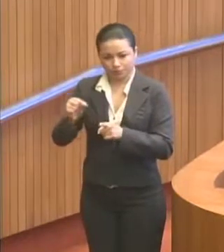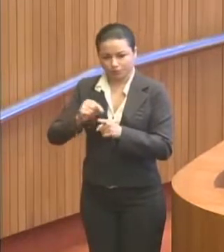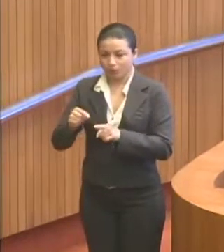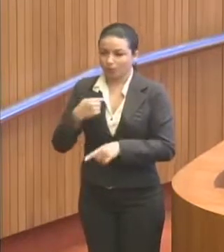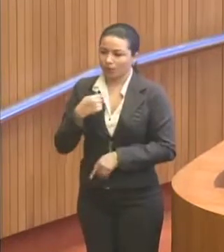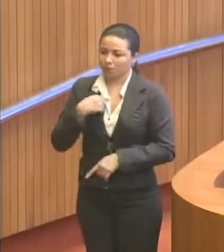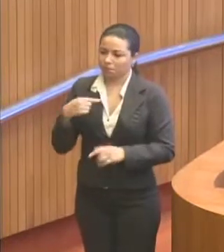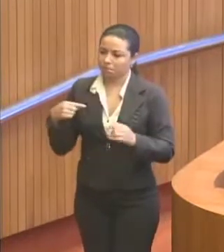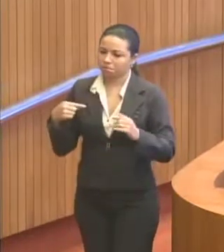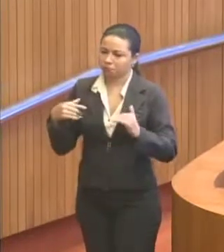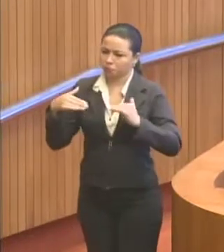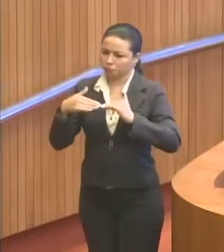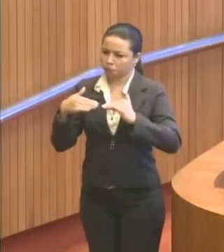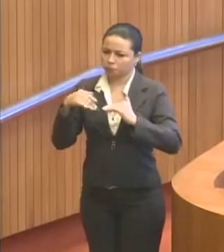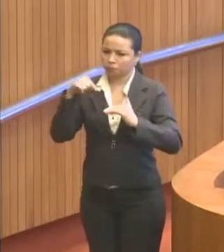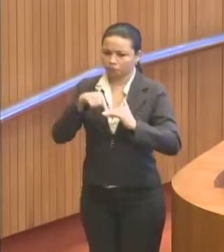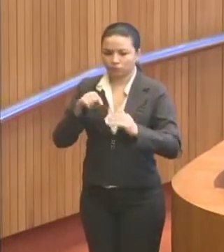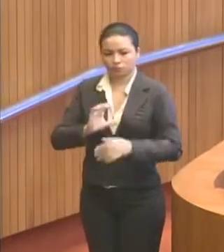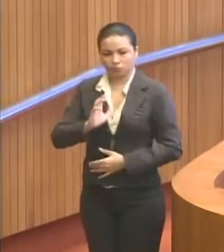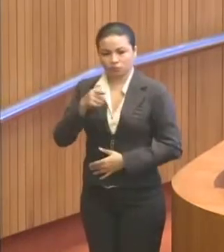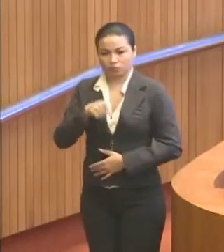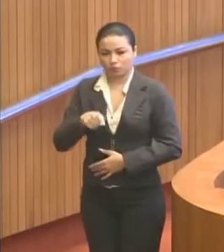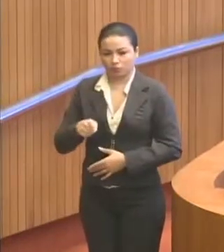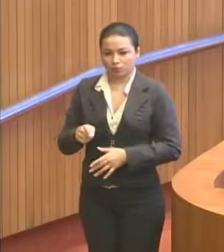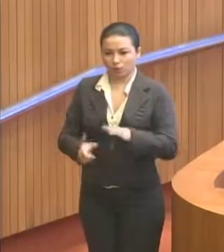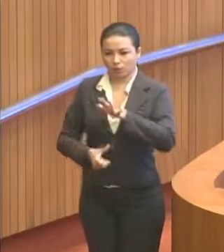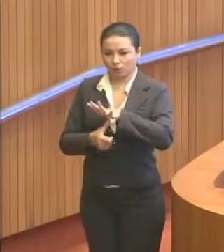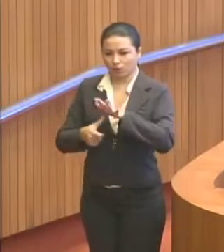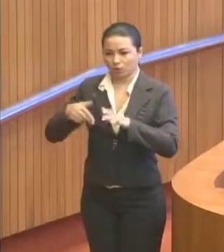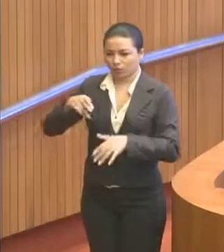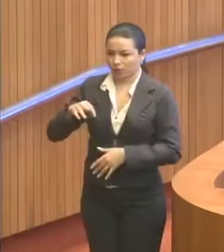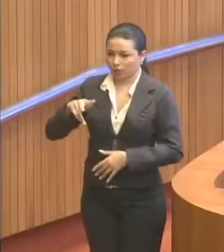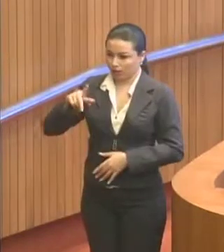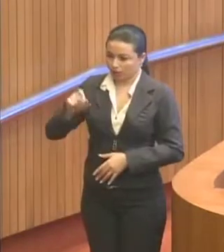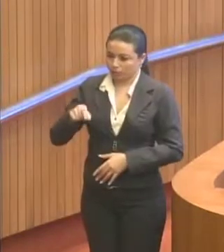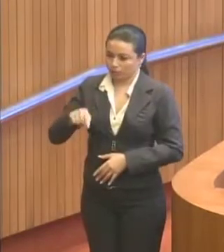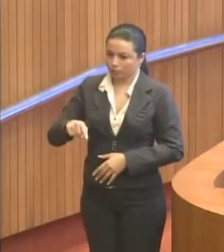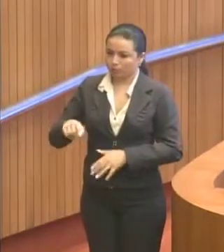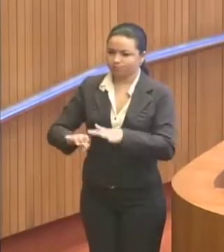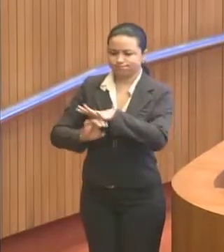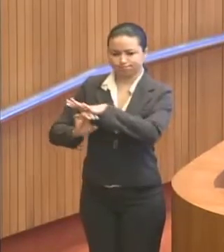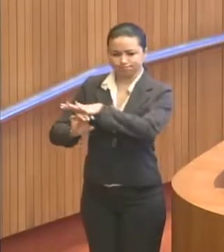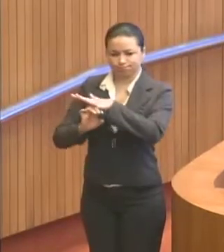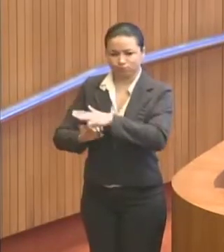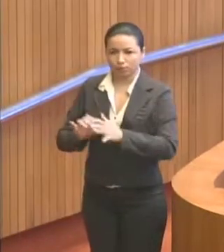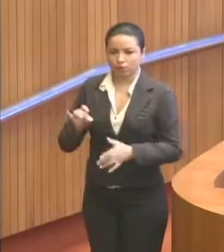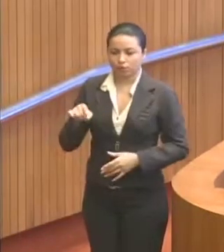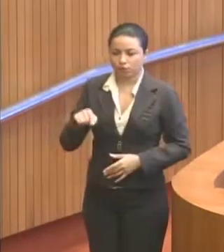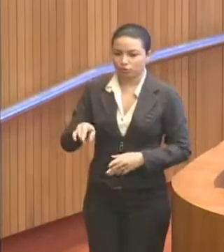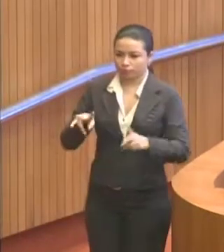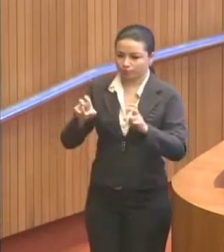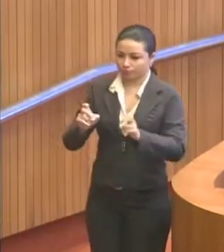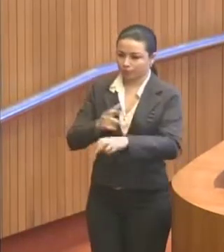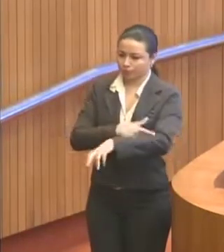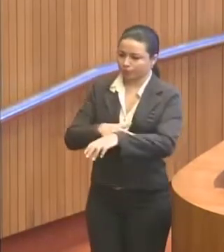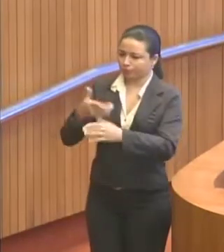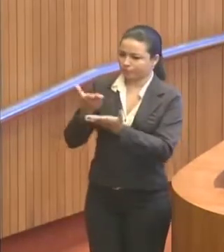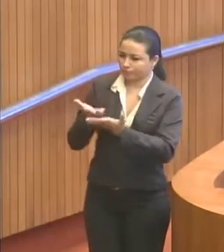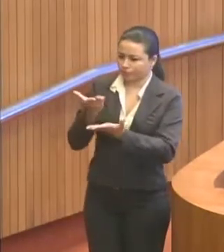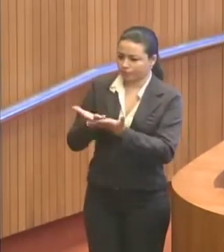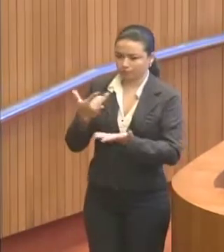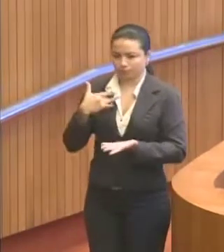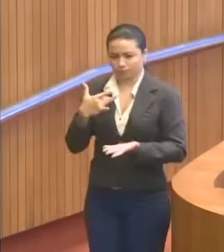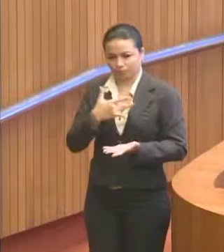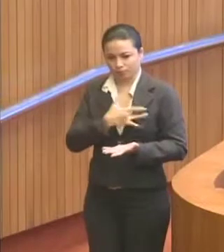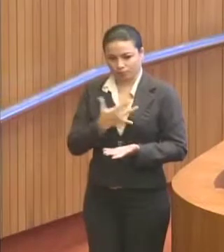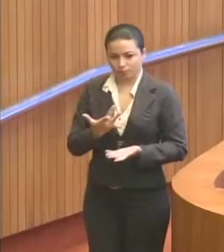comparo a esse feito do reitor natalino a uma empresa, só que na área da educação, na área da